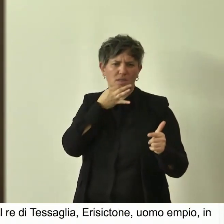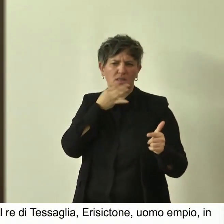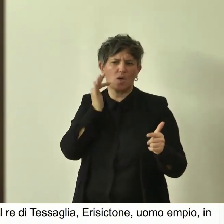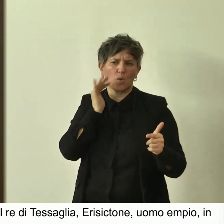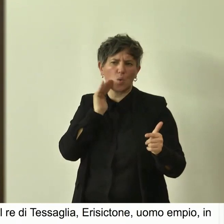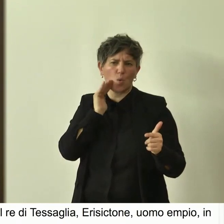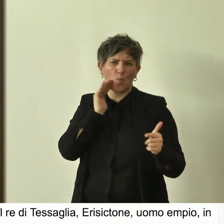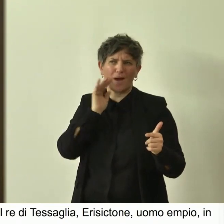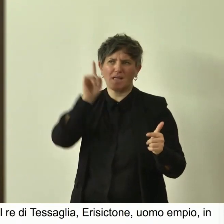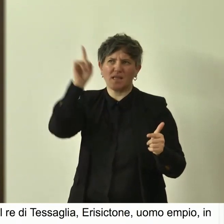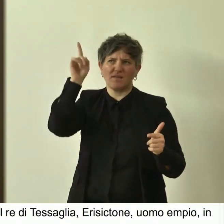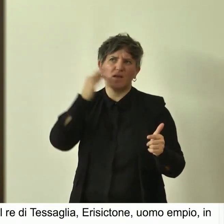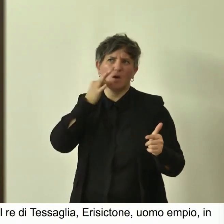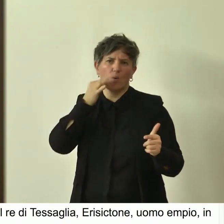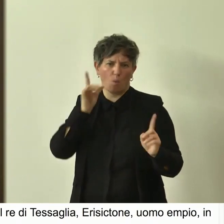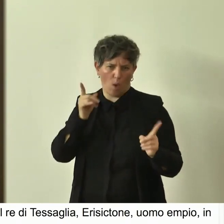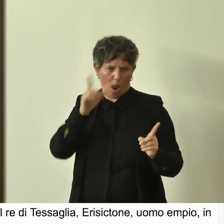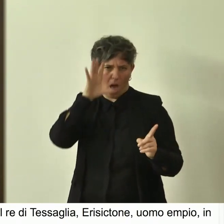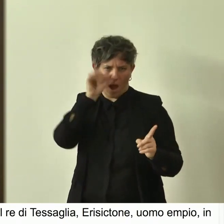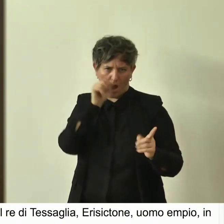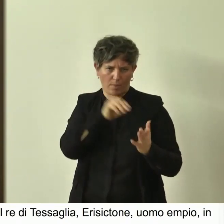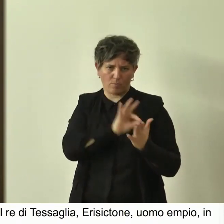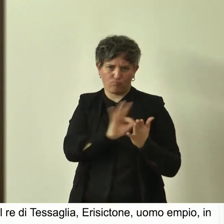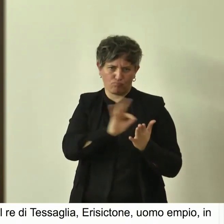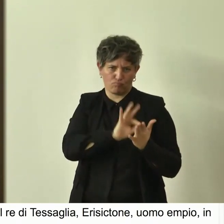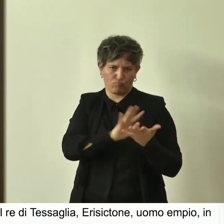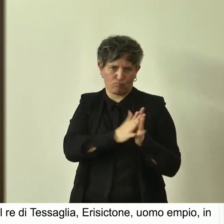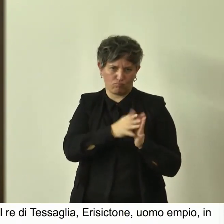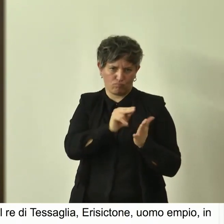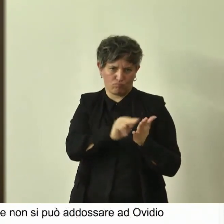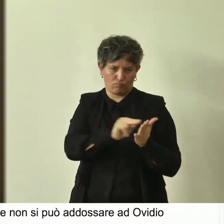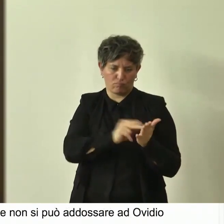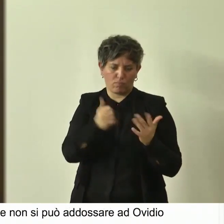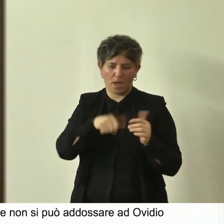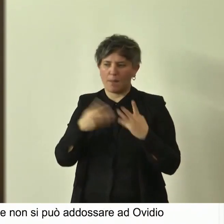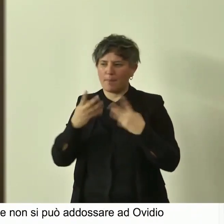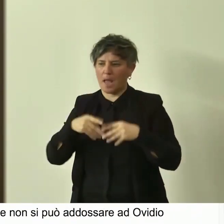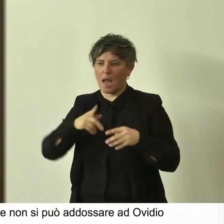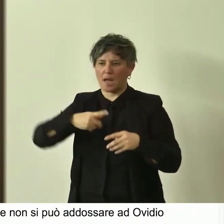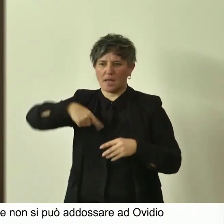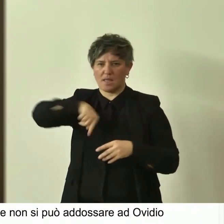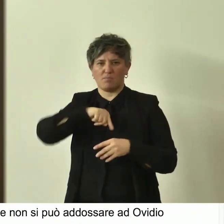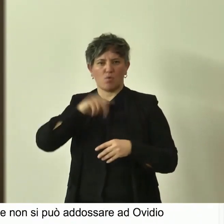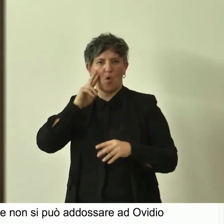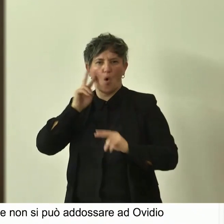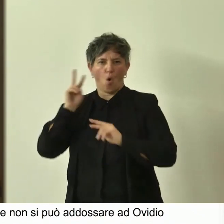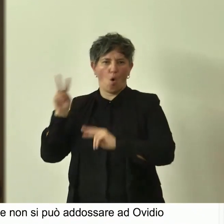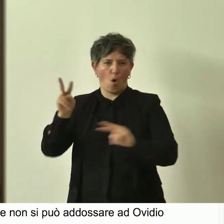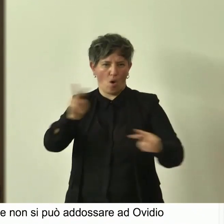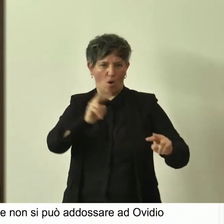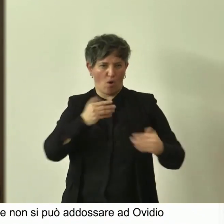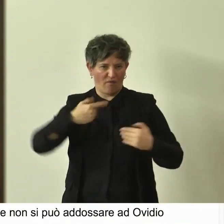'avidità umana e dei meccanismi che in qualche modo ci governano.